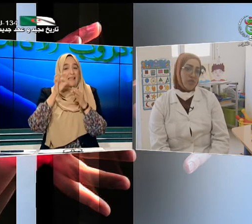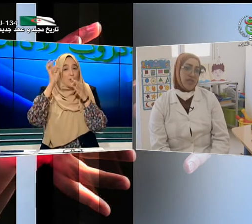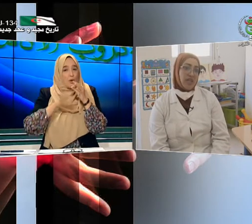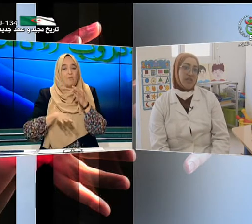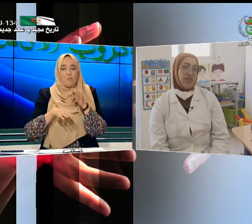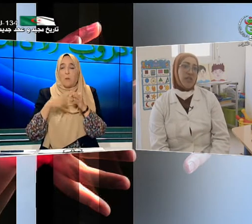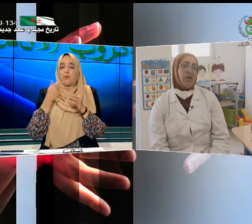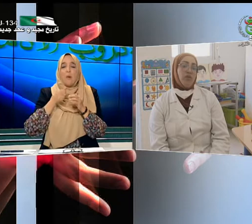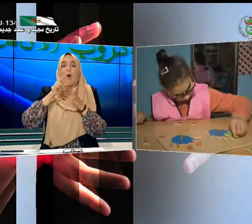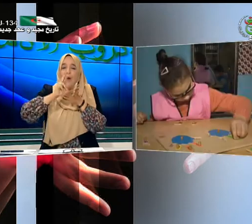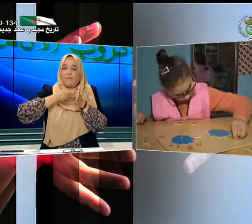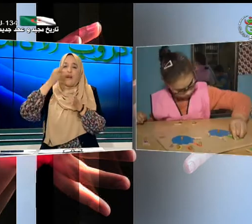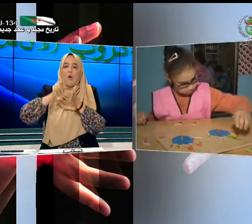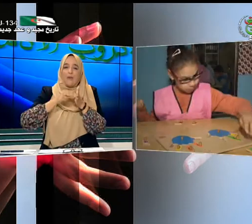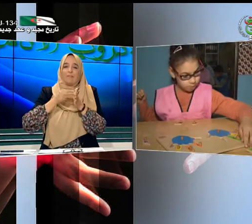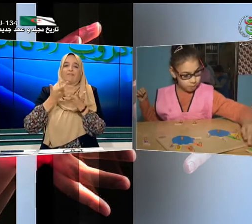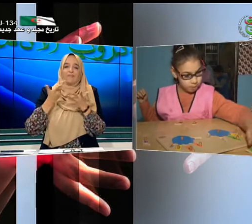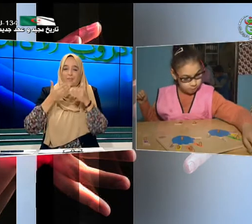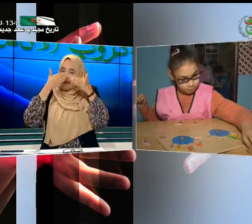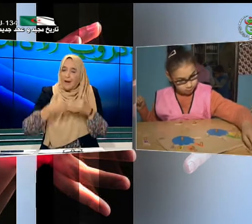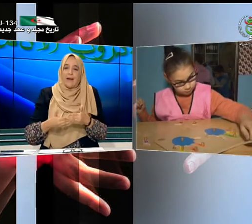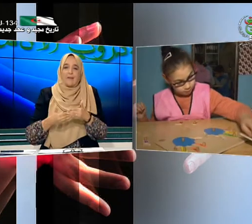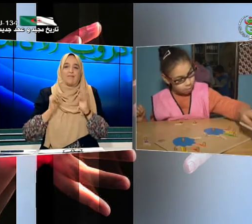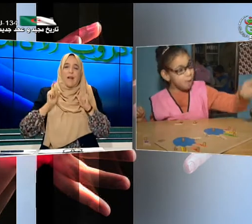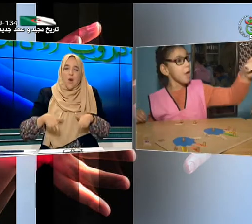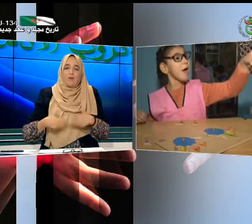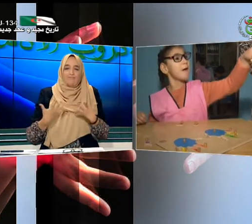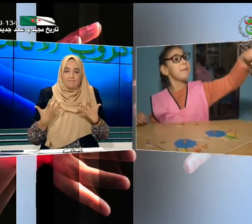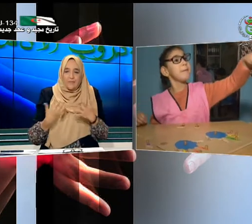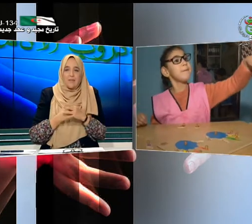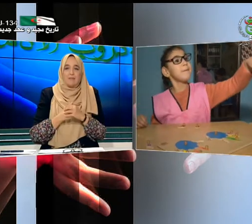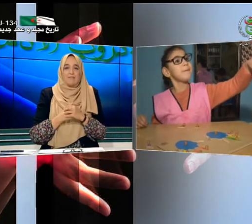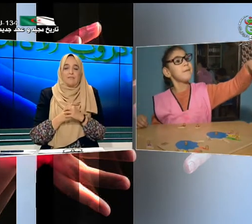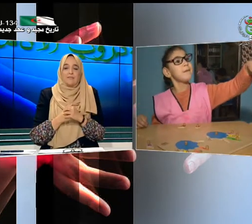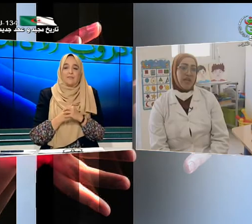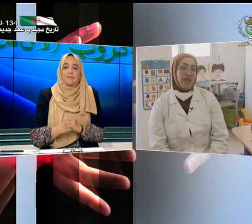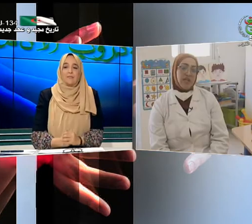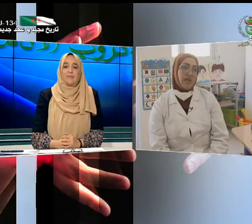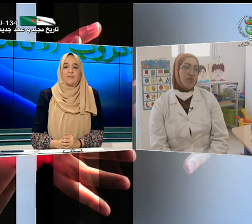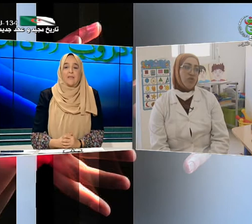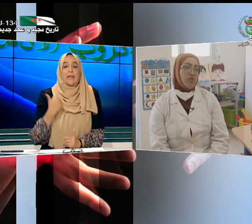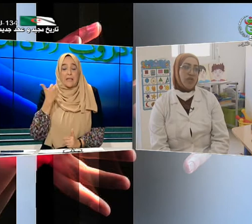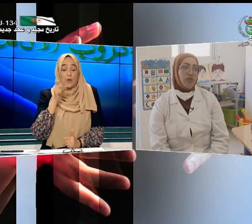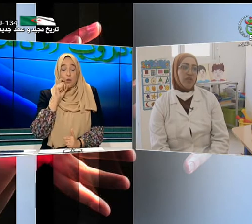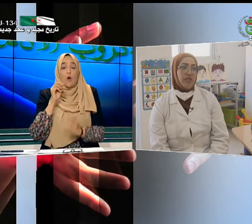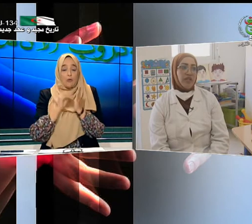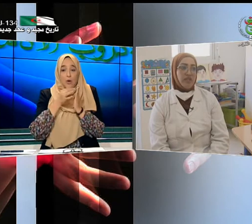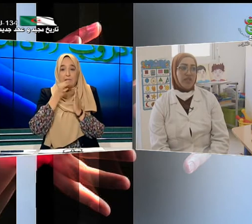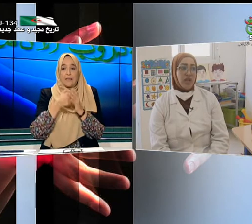مدرسي وإلى التوقف عن الدراسة في مرحلة ما أكيد ما تكون عنده الفرصة